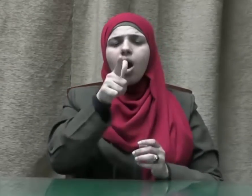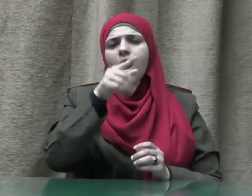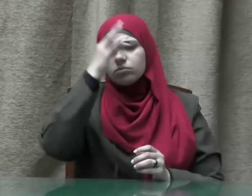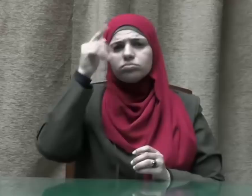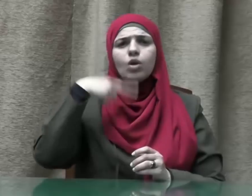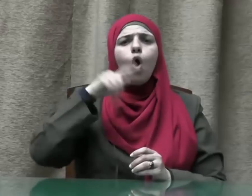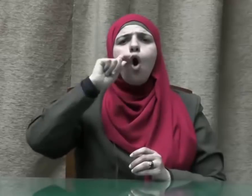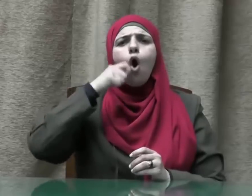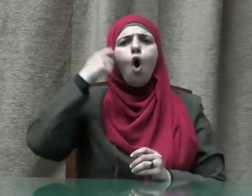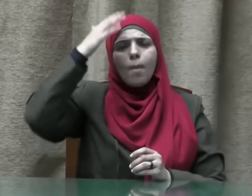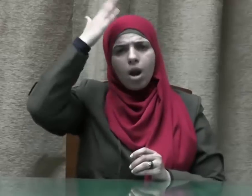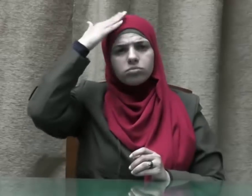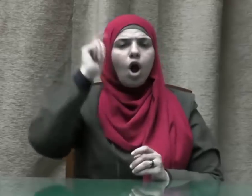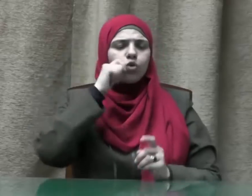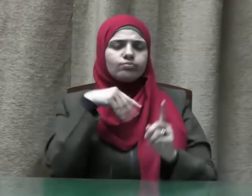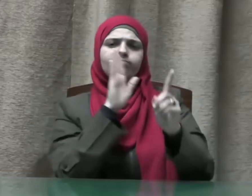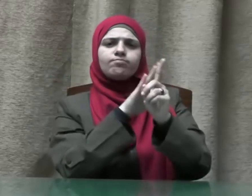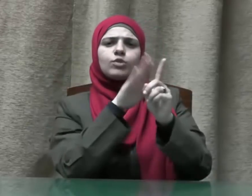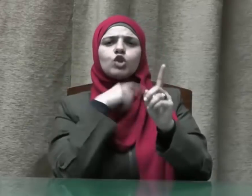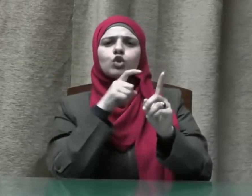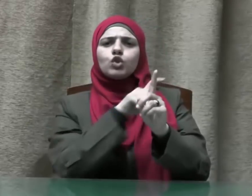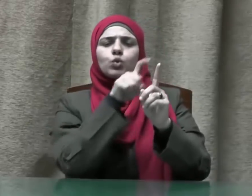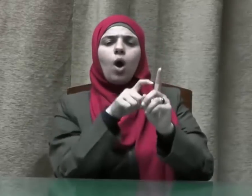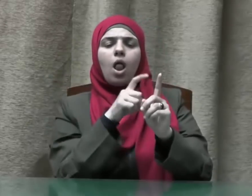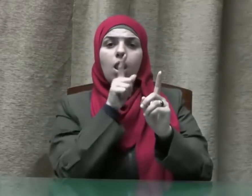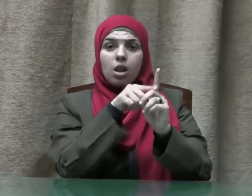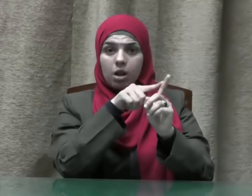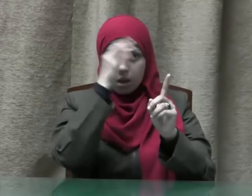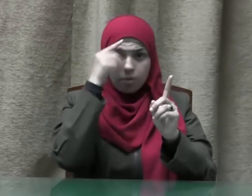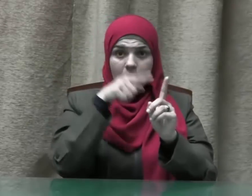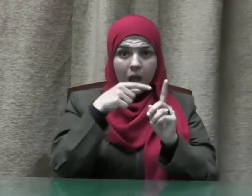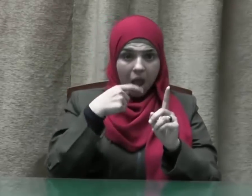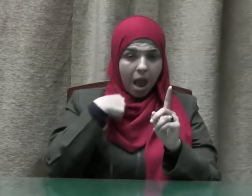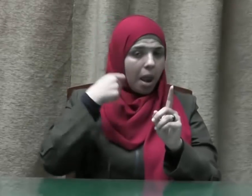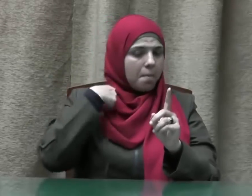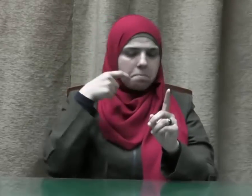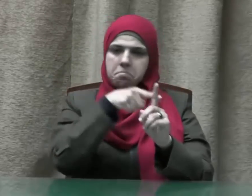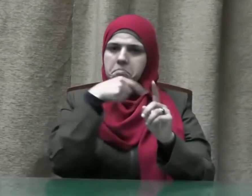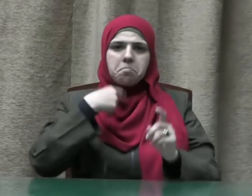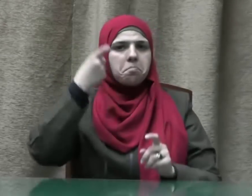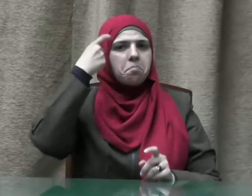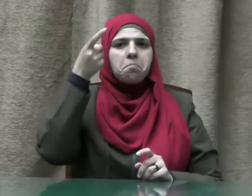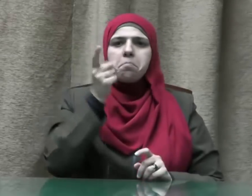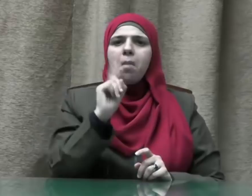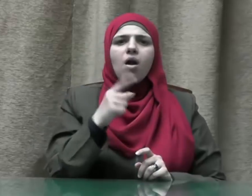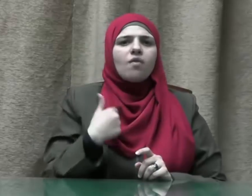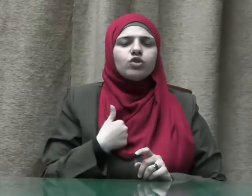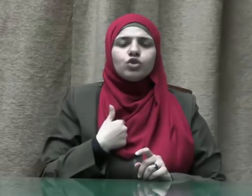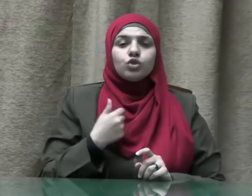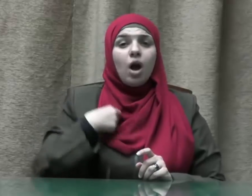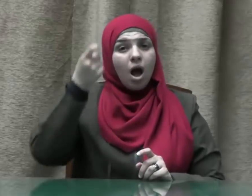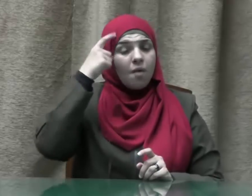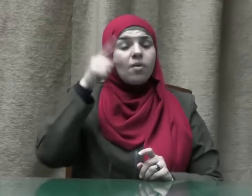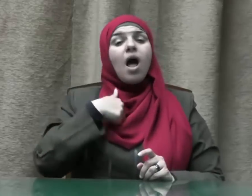سيدنا عمر لست أعرفك ولا يضرك ألا أعرفك